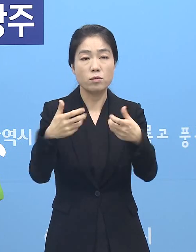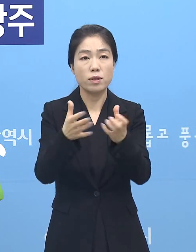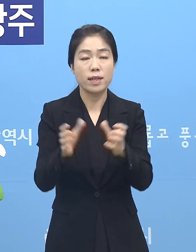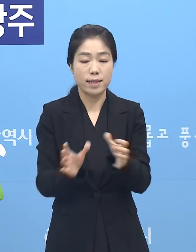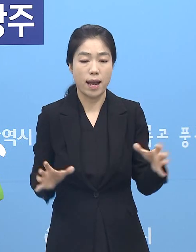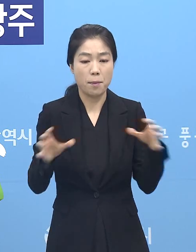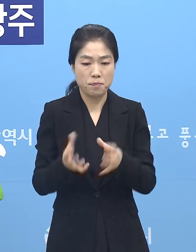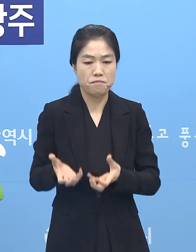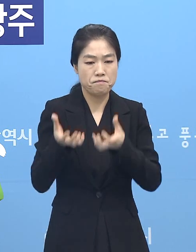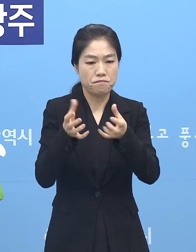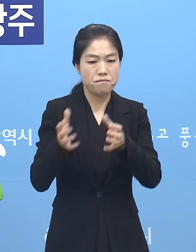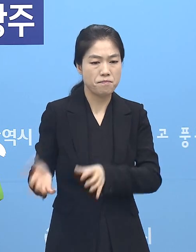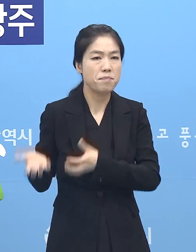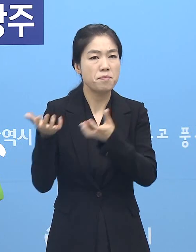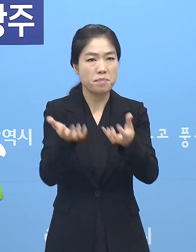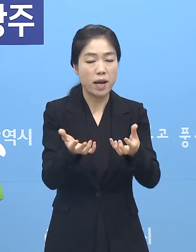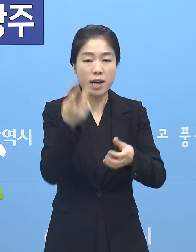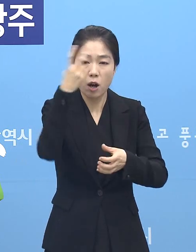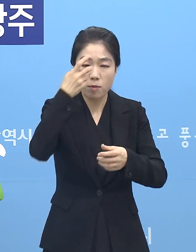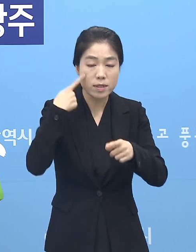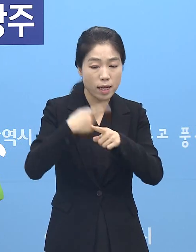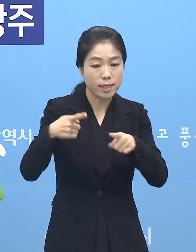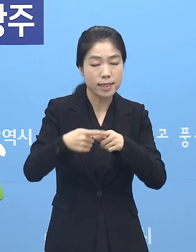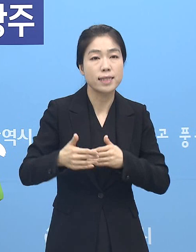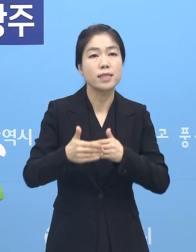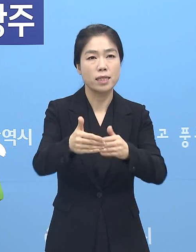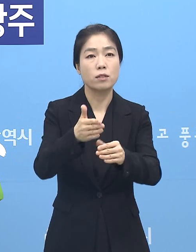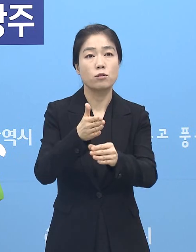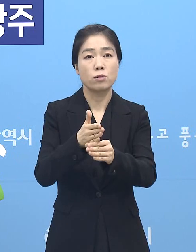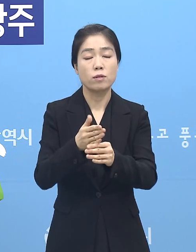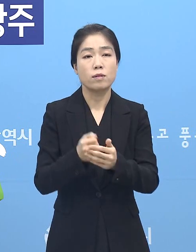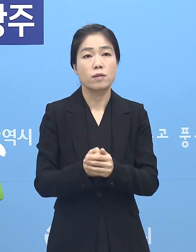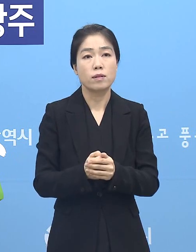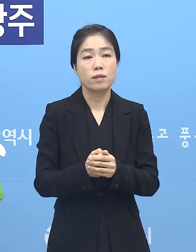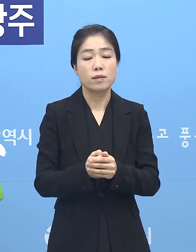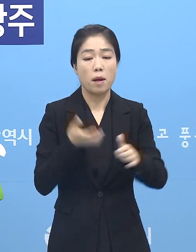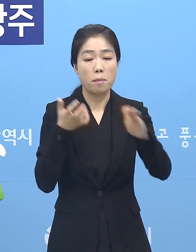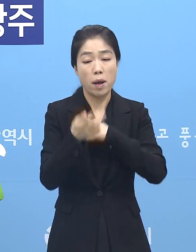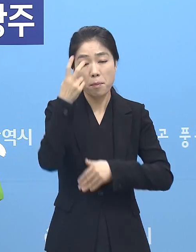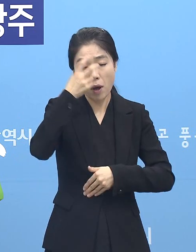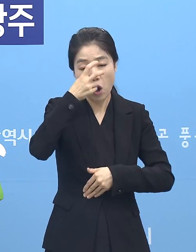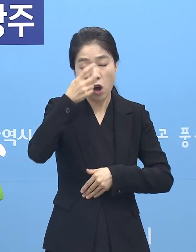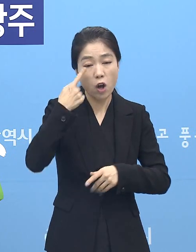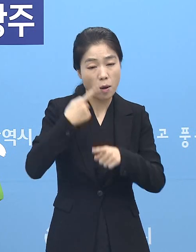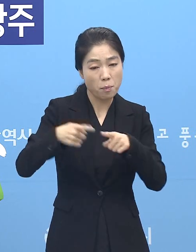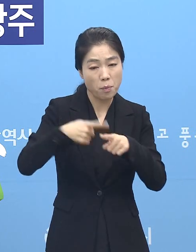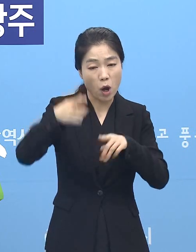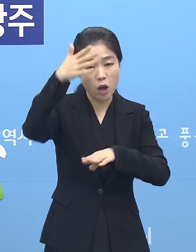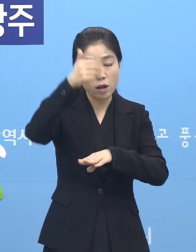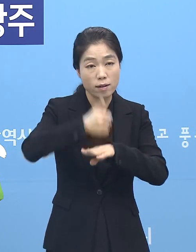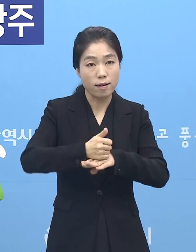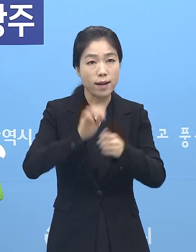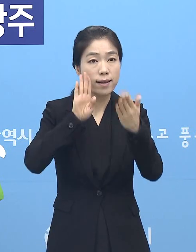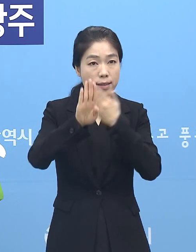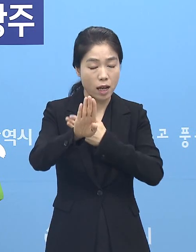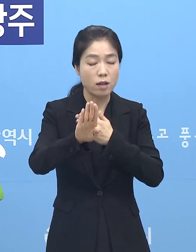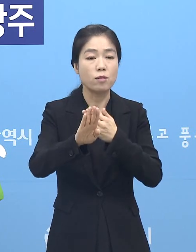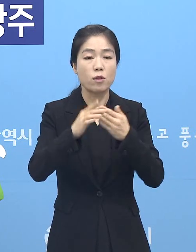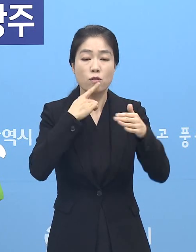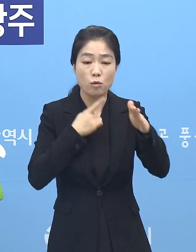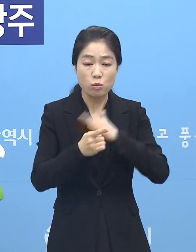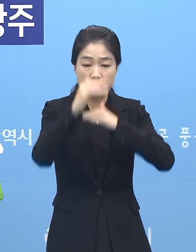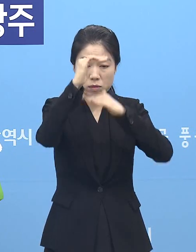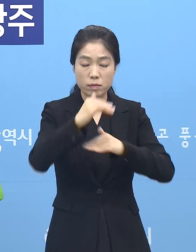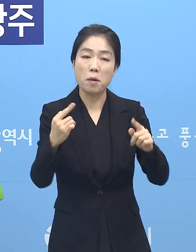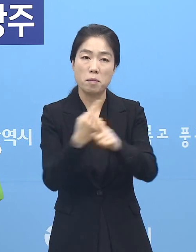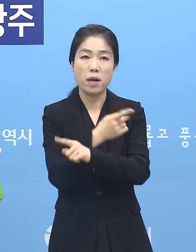현장 진단평가가 지금도 진행 중에 있습니다. 진단평가 결과에 따라서 세부 조치상의 약간의 변동이 있을 수도